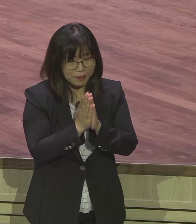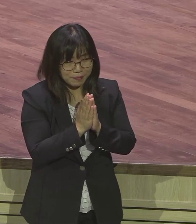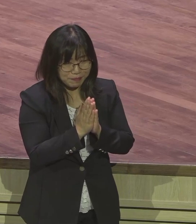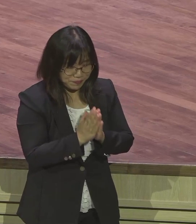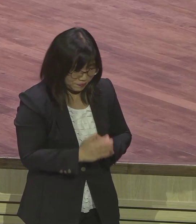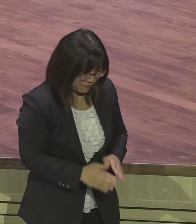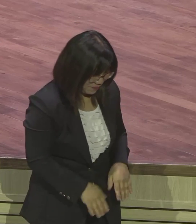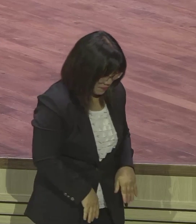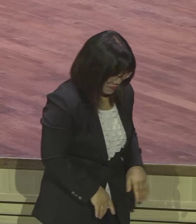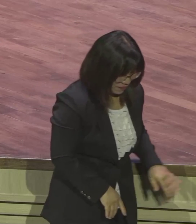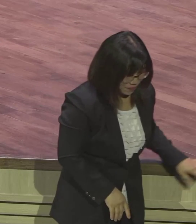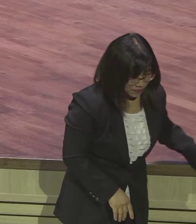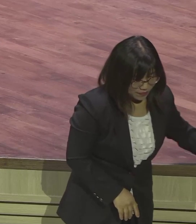우리의 옥에 모든 승부를